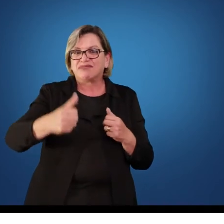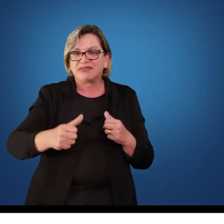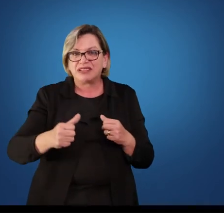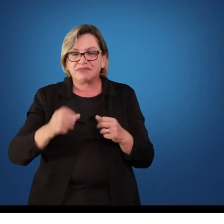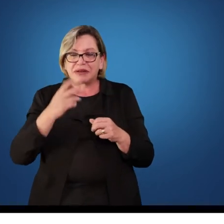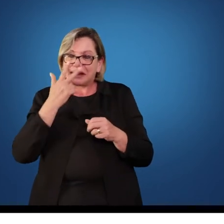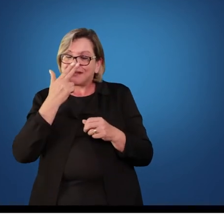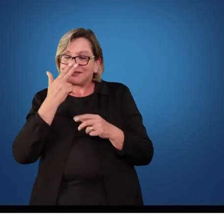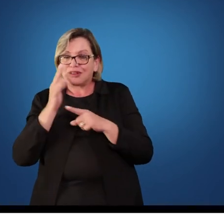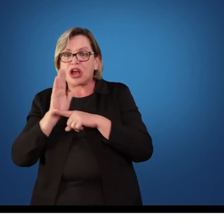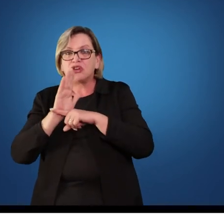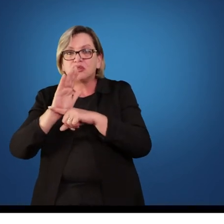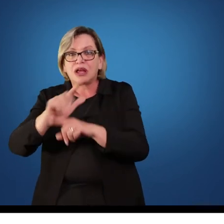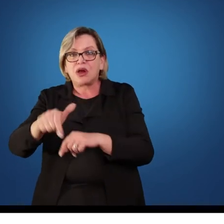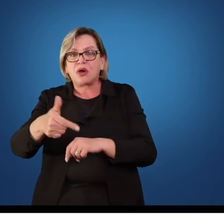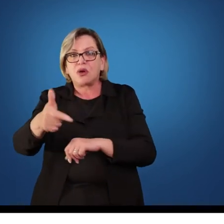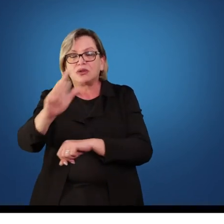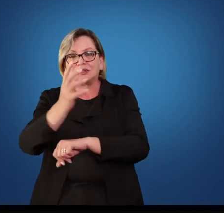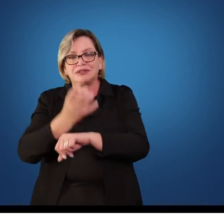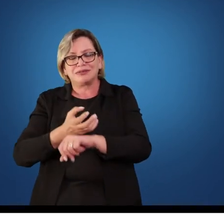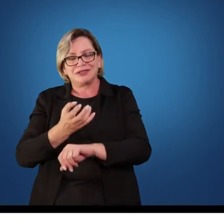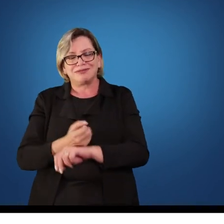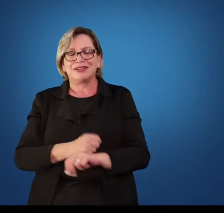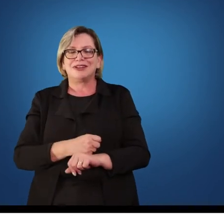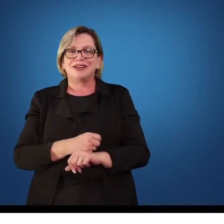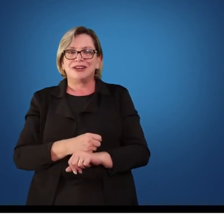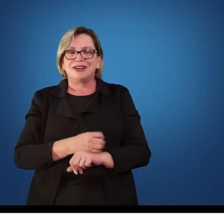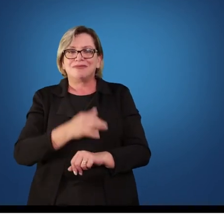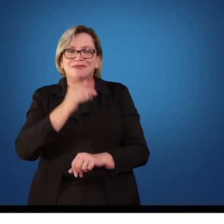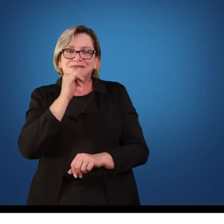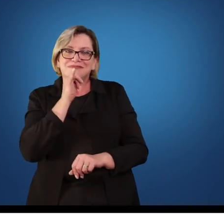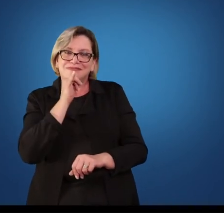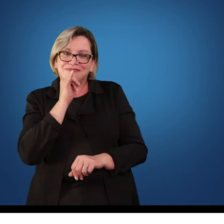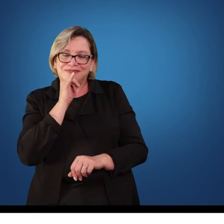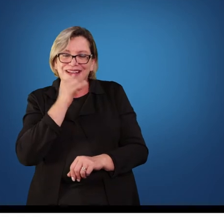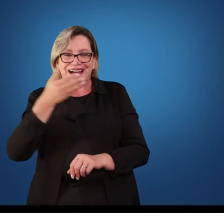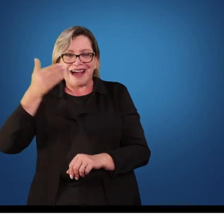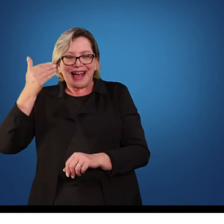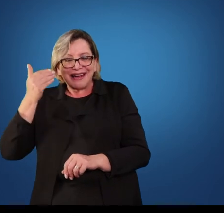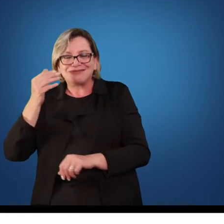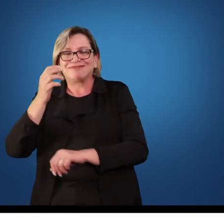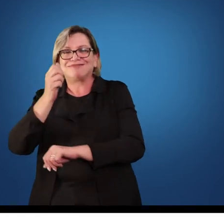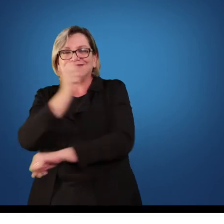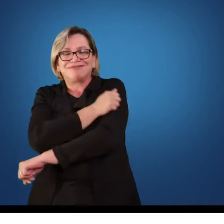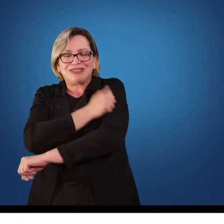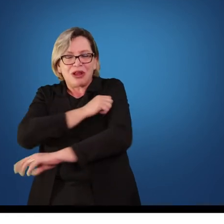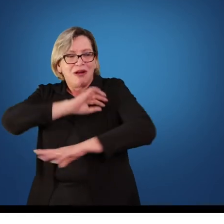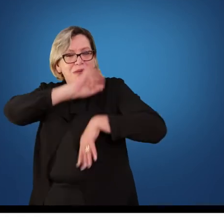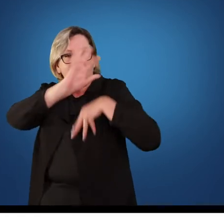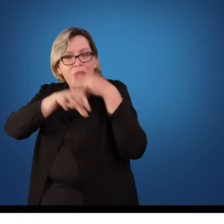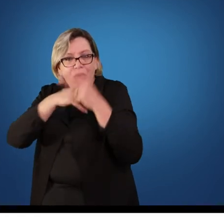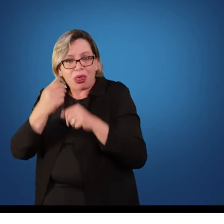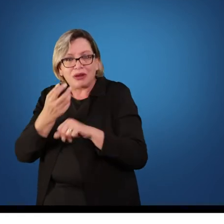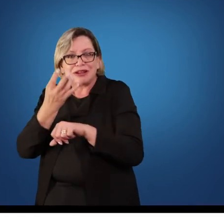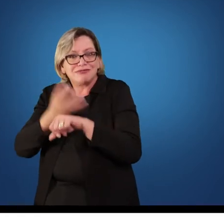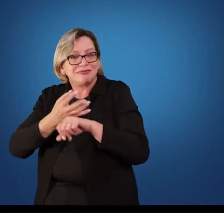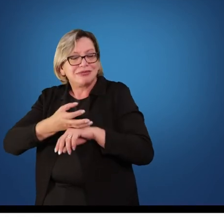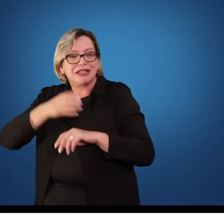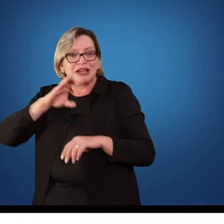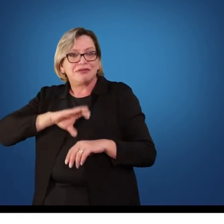disciplina. O aluno aprontava em português, tirava da aula de educação física. Hoje, muitas vezes, os professores dizem, olha, eu estou com um problema com um